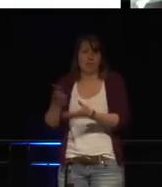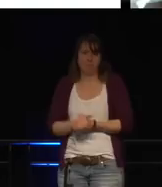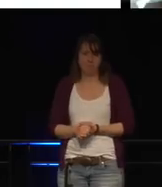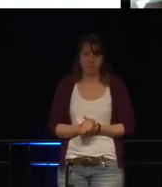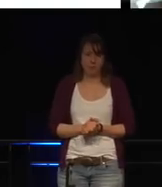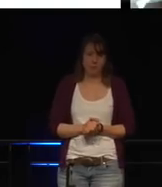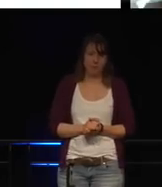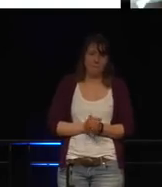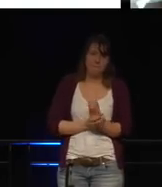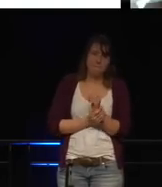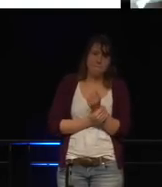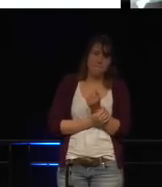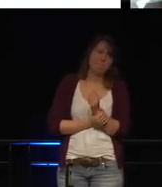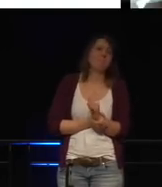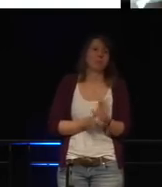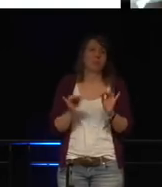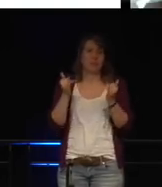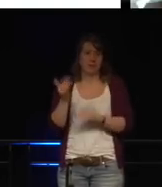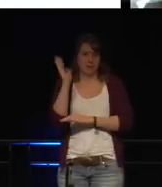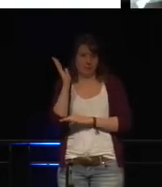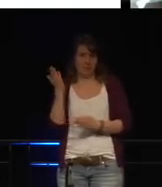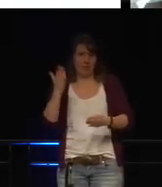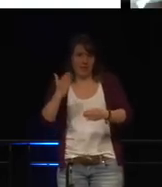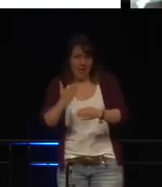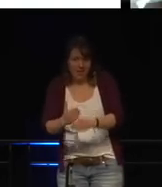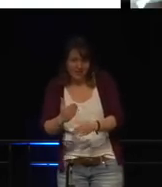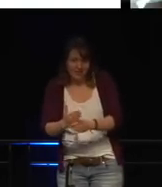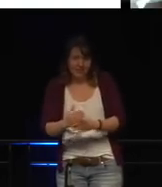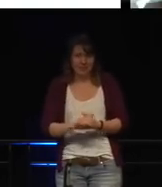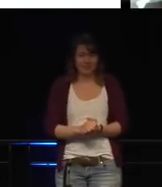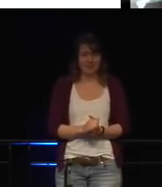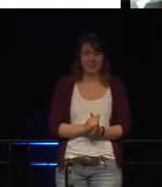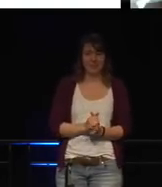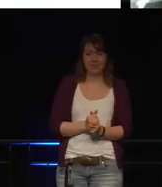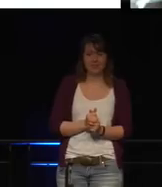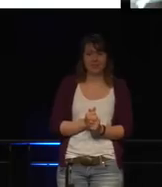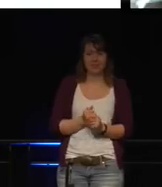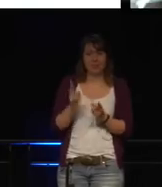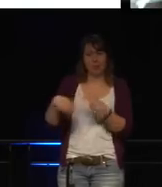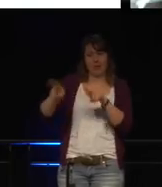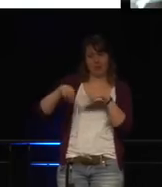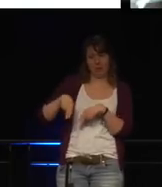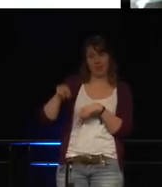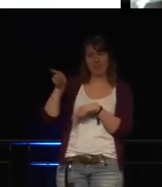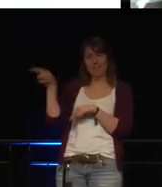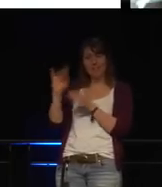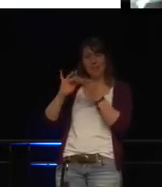eine stärkere Stimme zu haben. Ich komme jetzt zum Ende meines Vortrags und zum Ende des